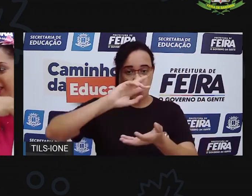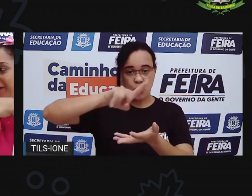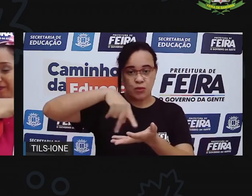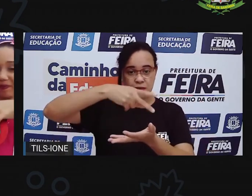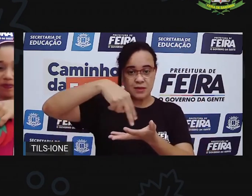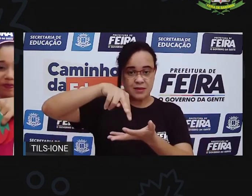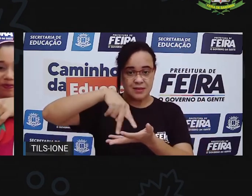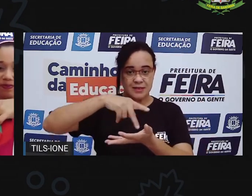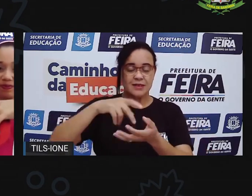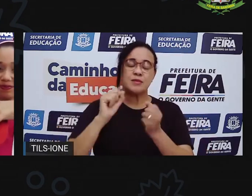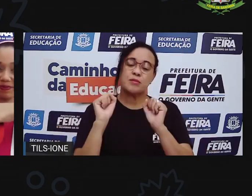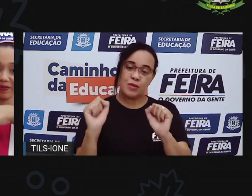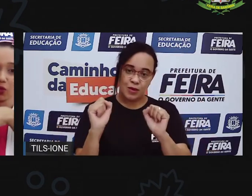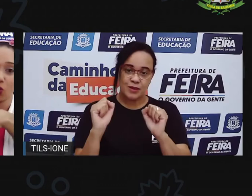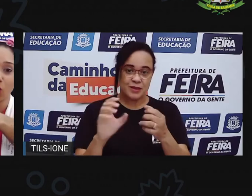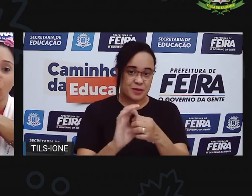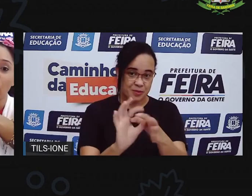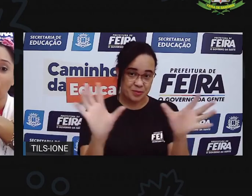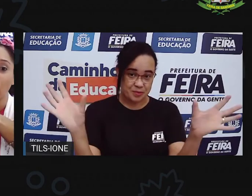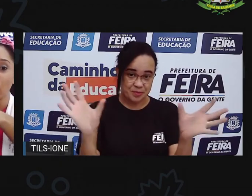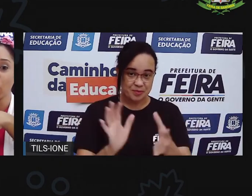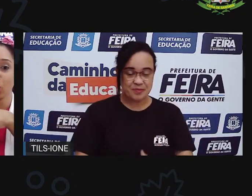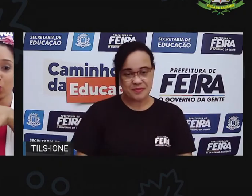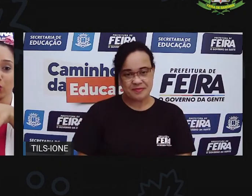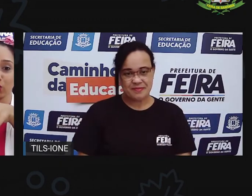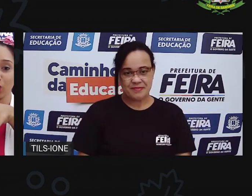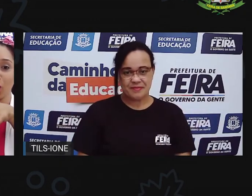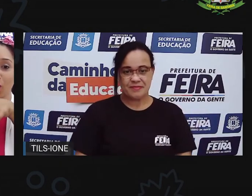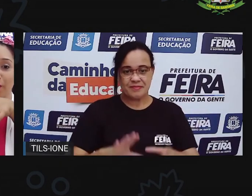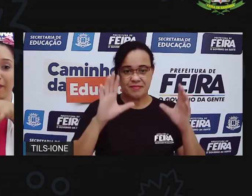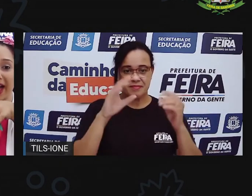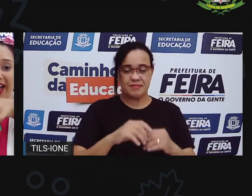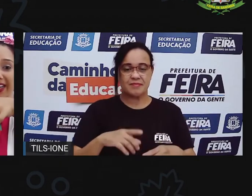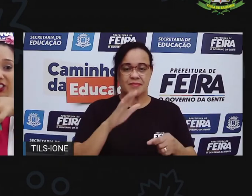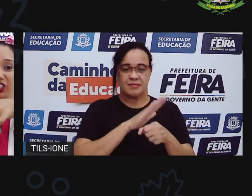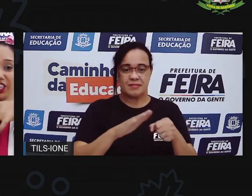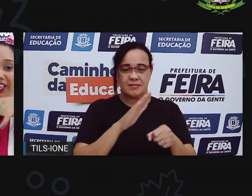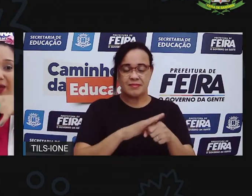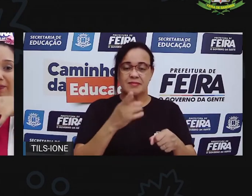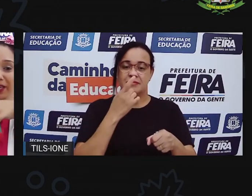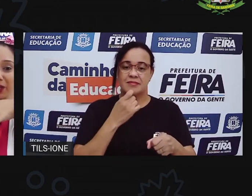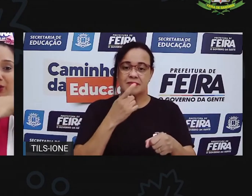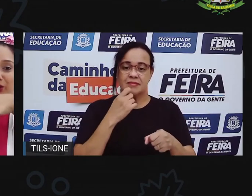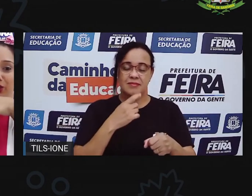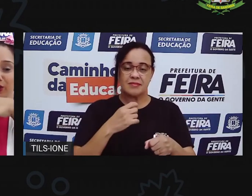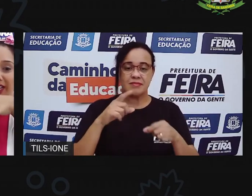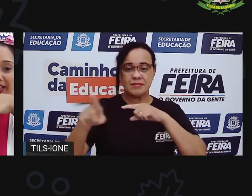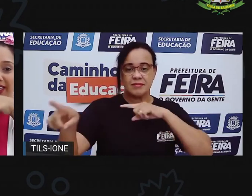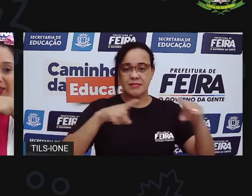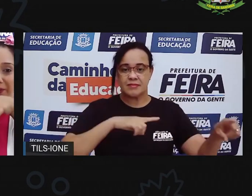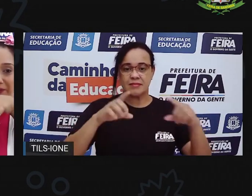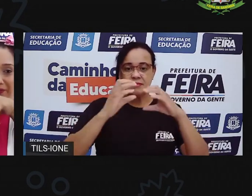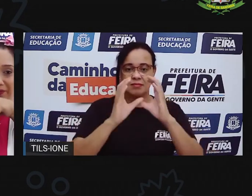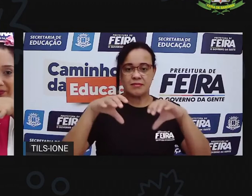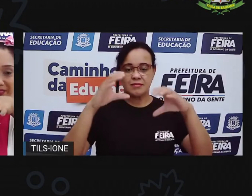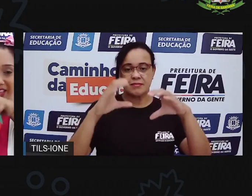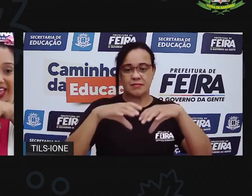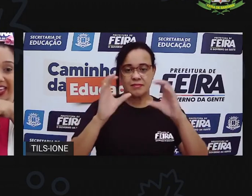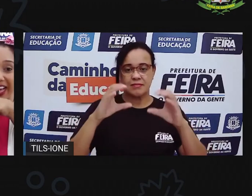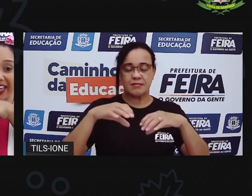Pode ser. Tá lá. Então vamos lá. O tomate é primo do caqui.